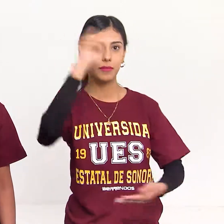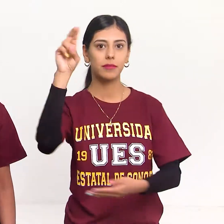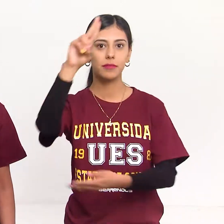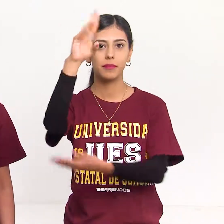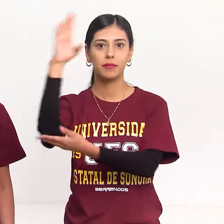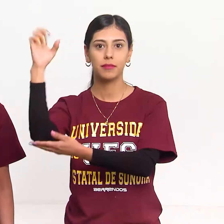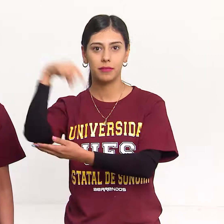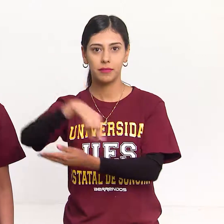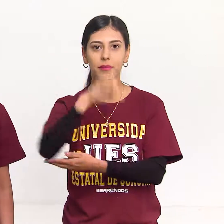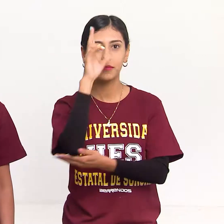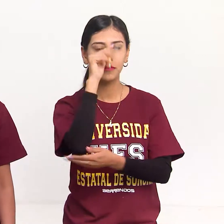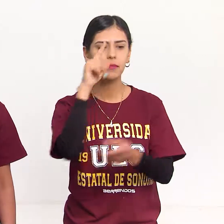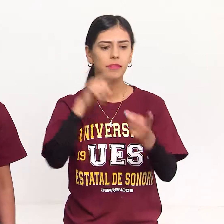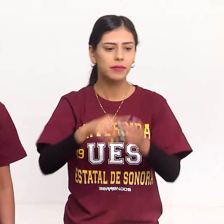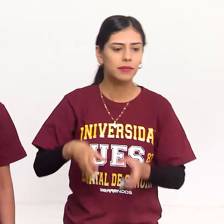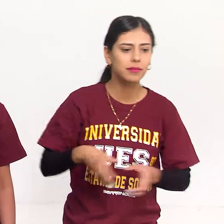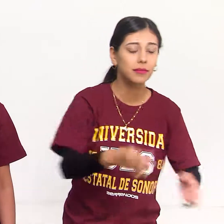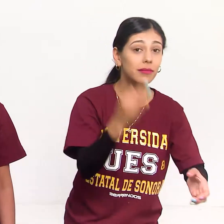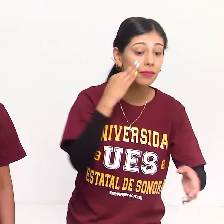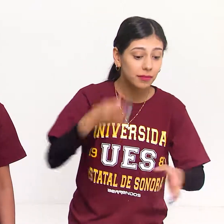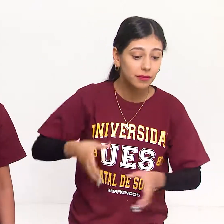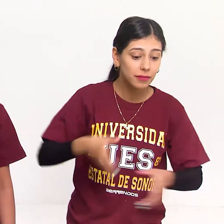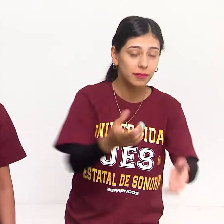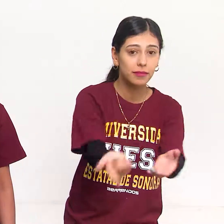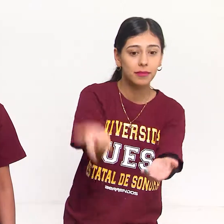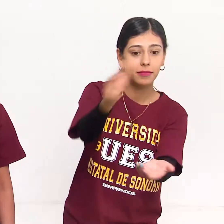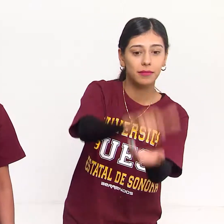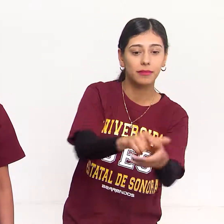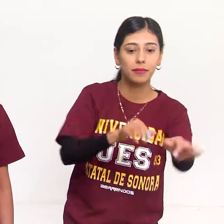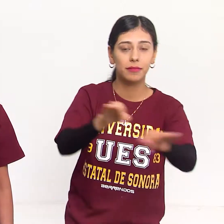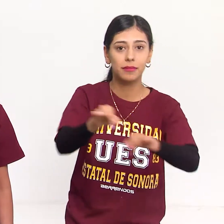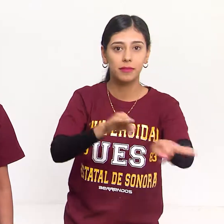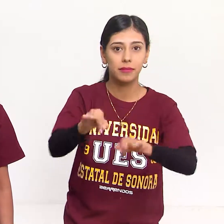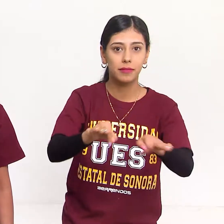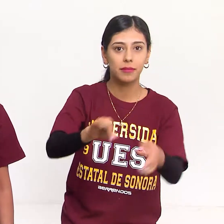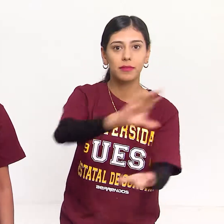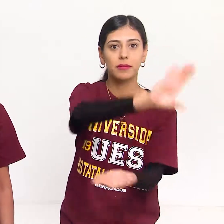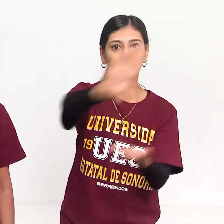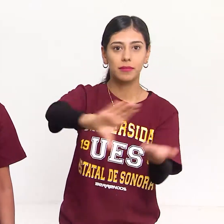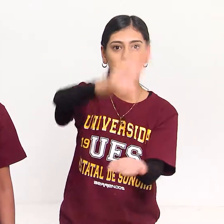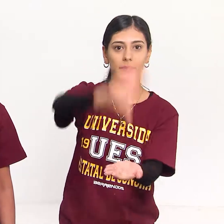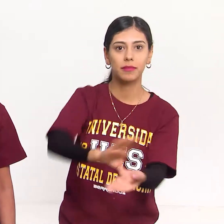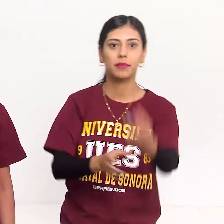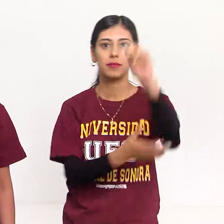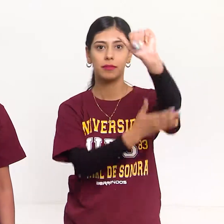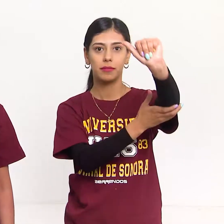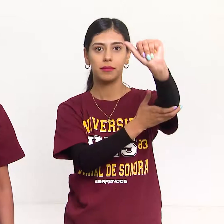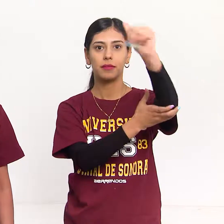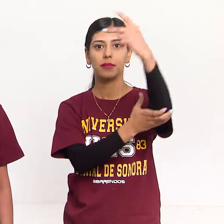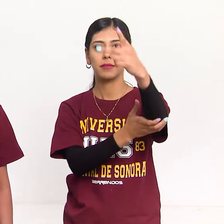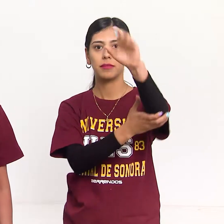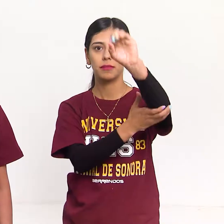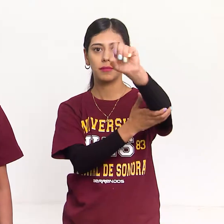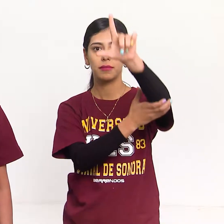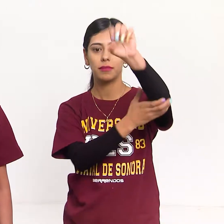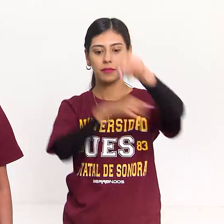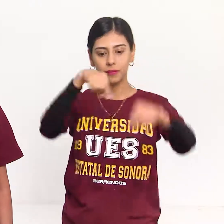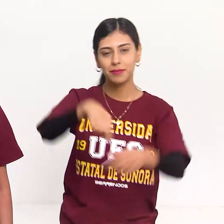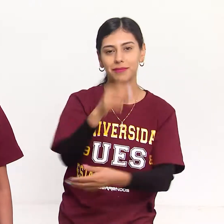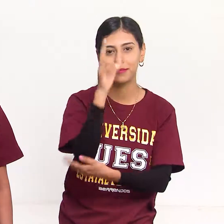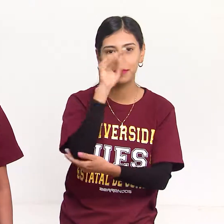Esta es la unidad académica de Hermosillo y se encuentra en la calle Ley Federal de Trabajo Sin Número e Israel González, en la colonia